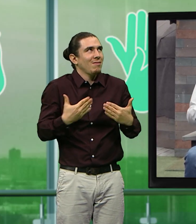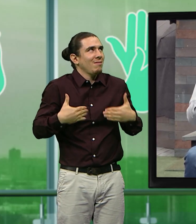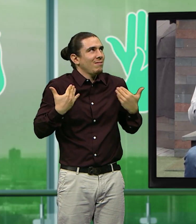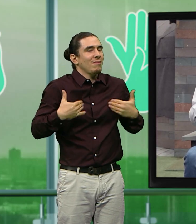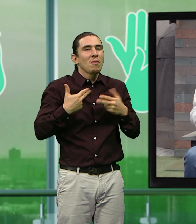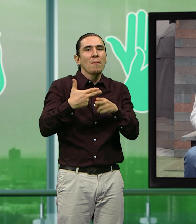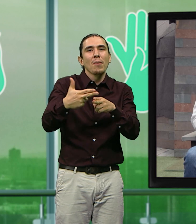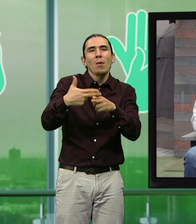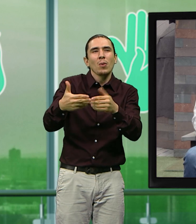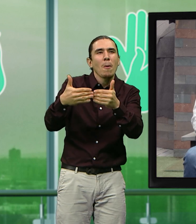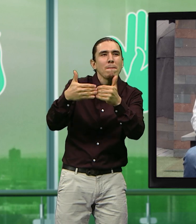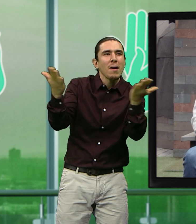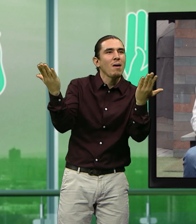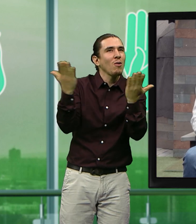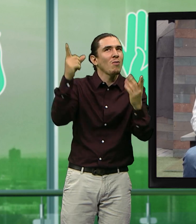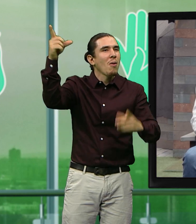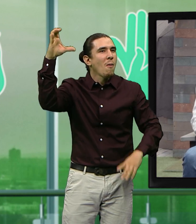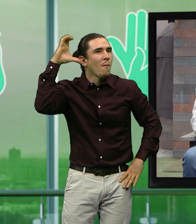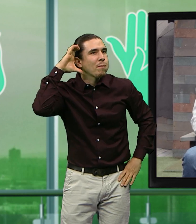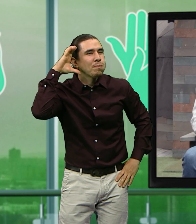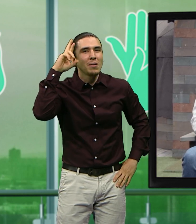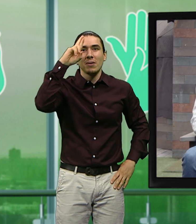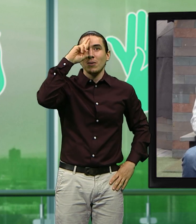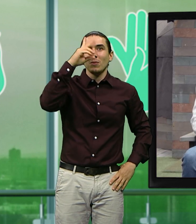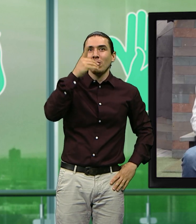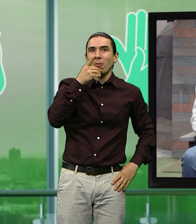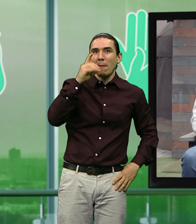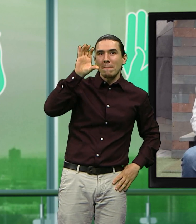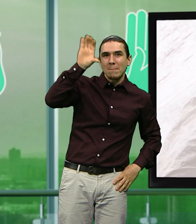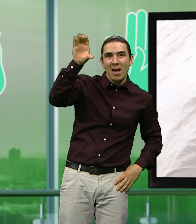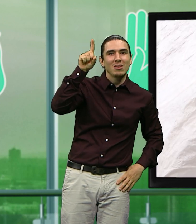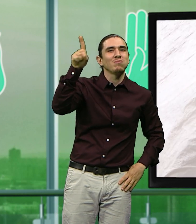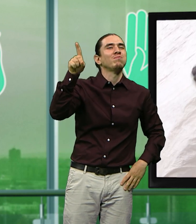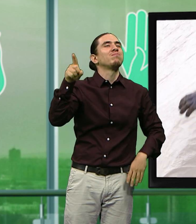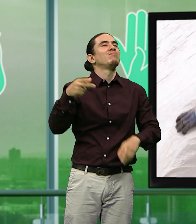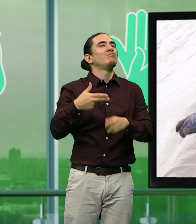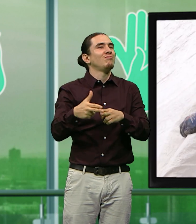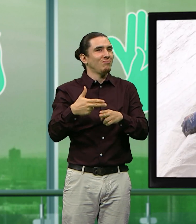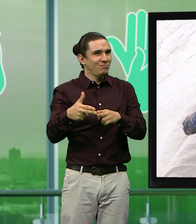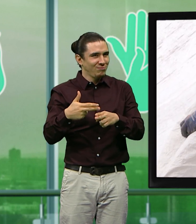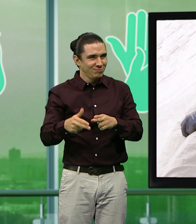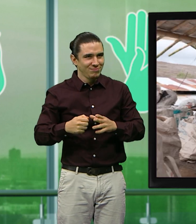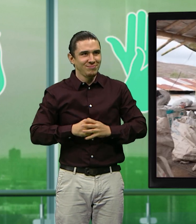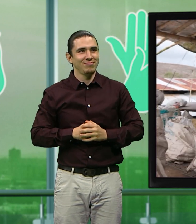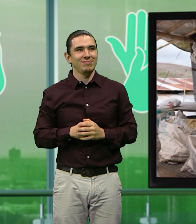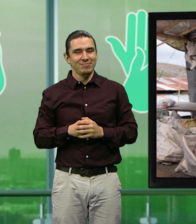contentos porque próximamente también estaremos iniciando en República Dominicana.